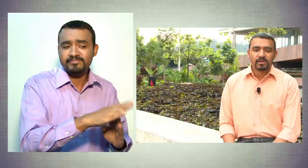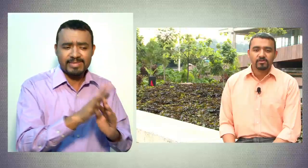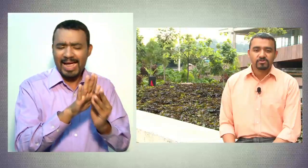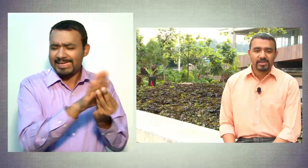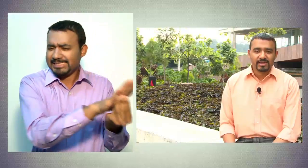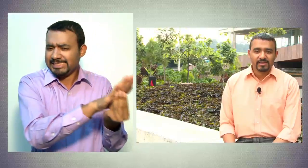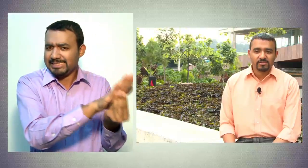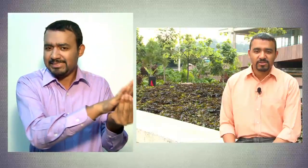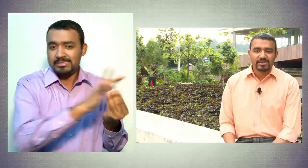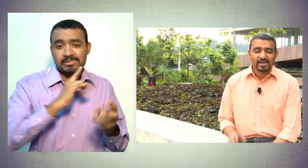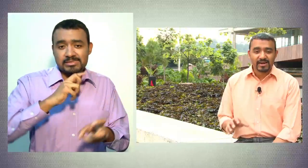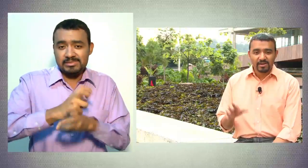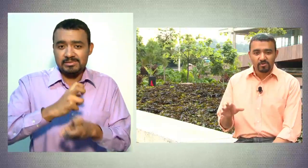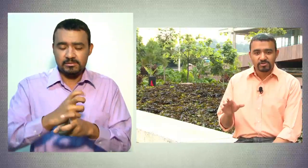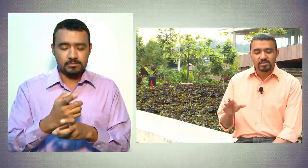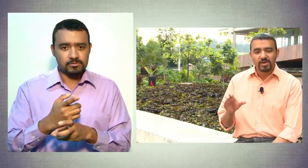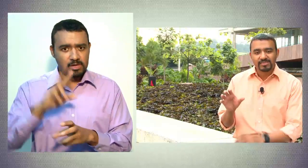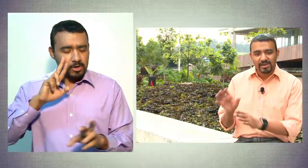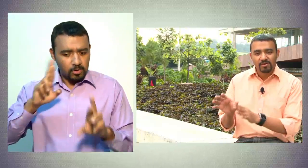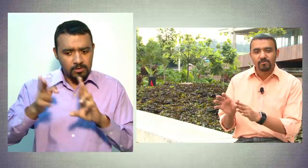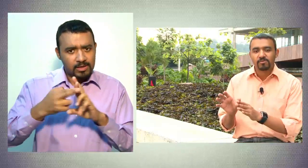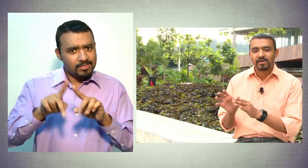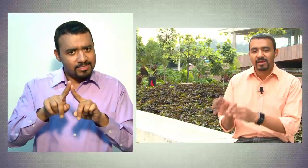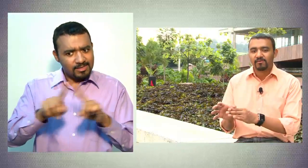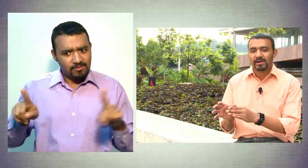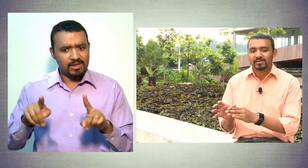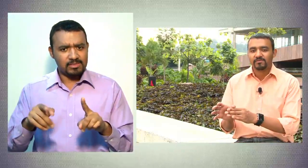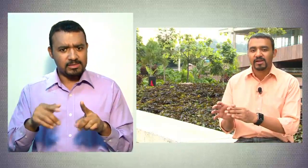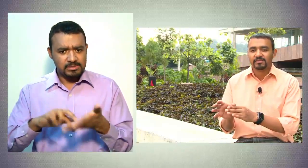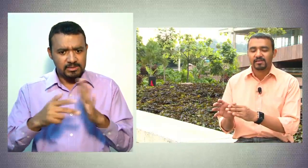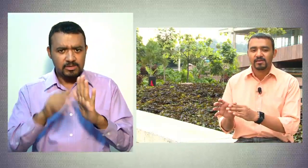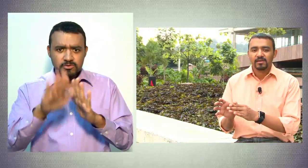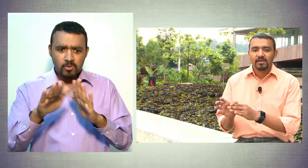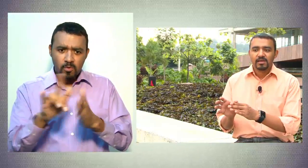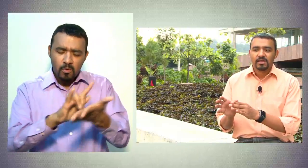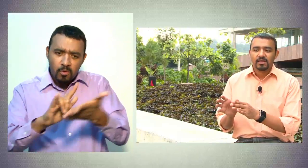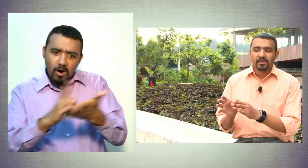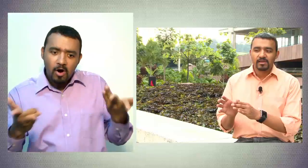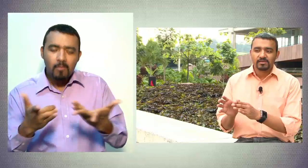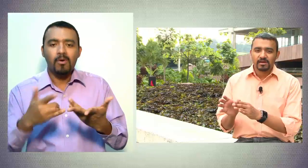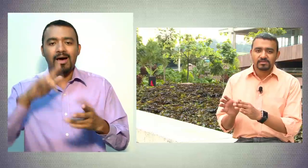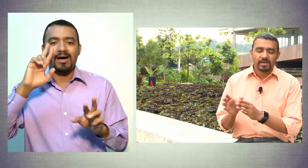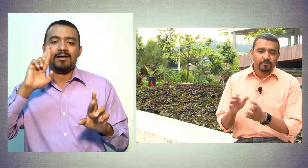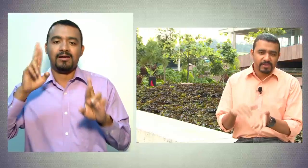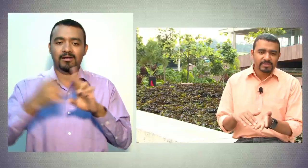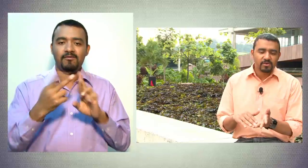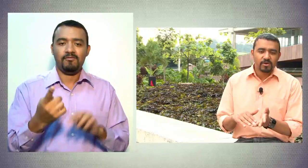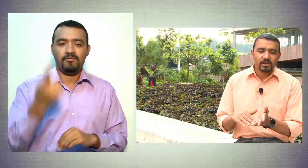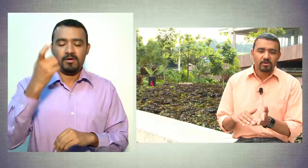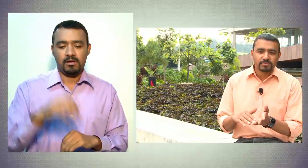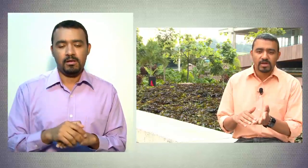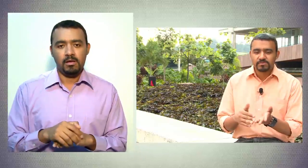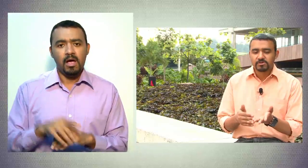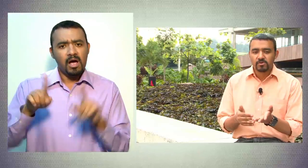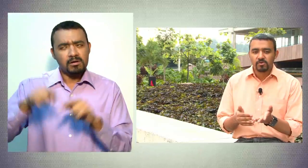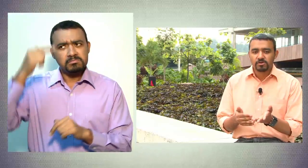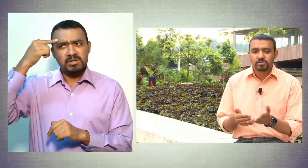no se les ha reconocido que tienen una forma de hablar diferente y se ha pensado que el clubs caption o los